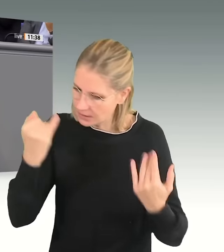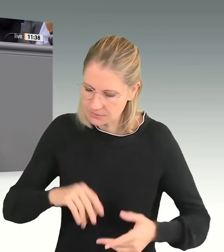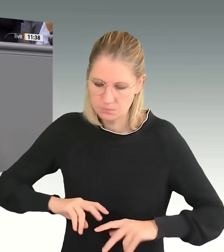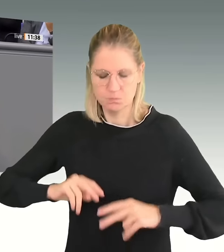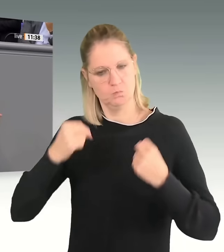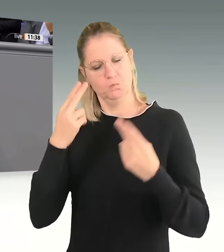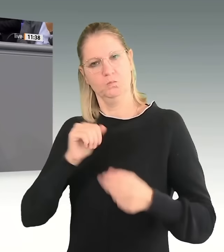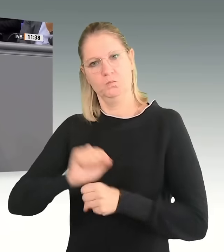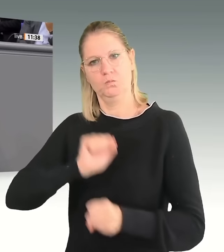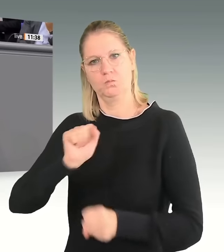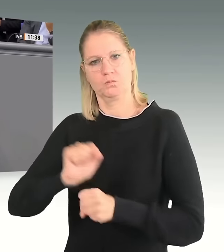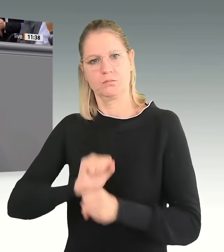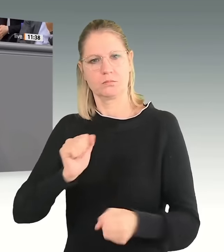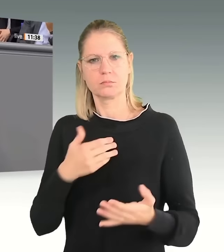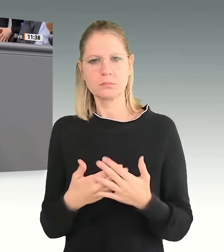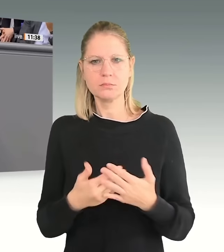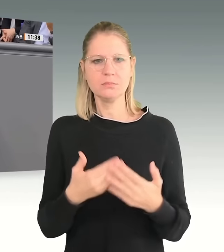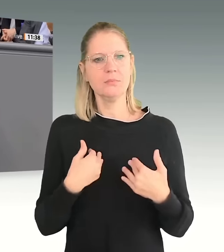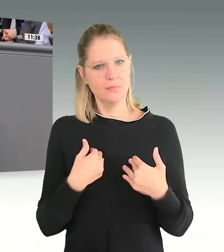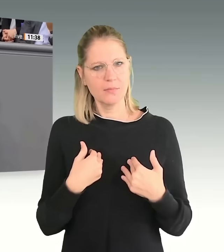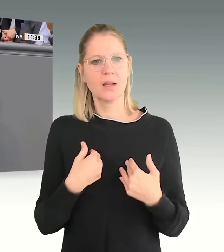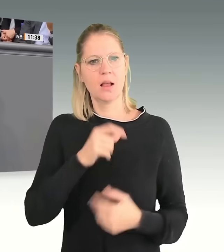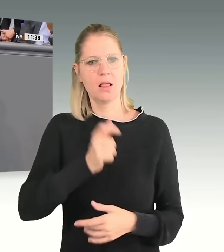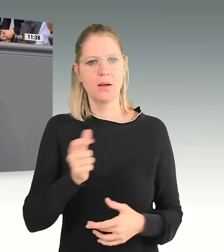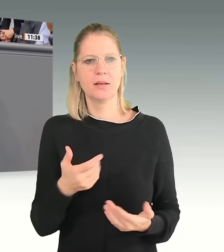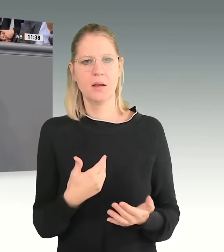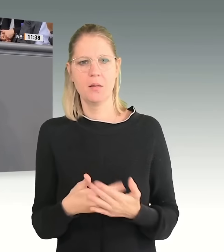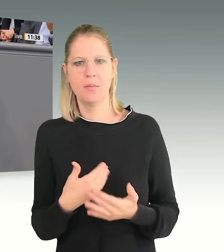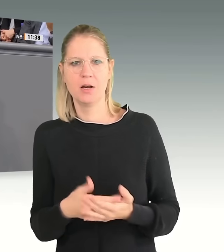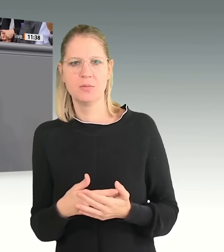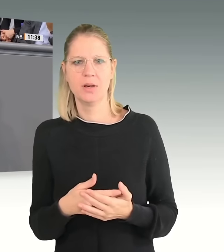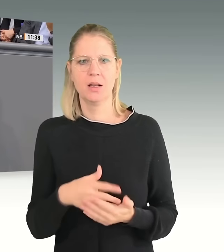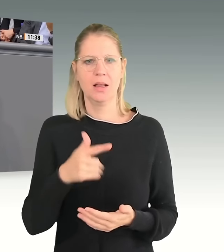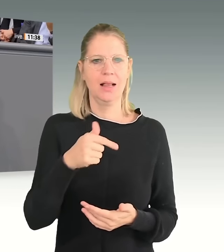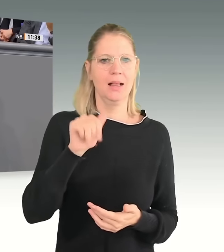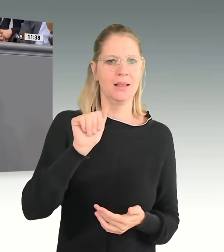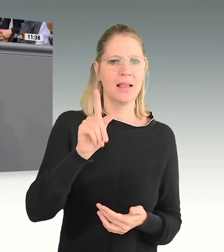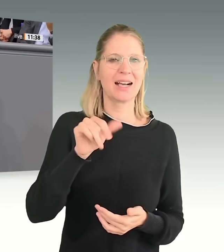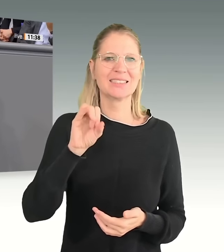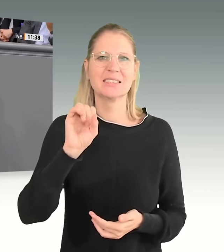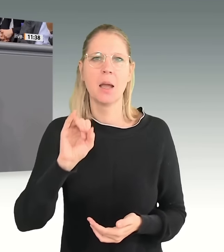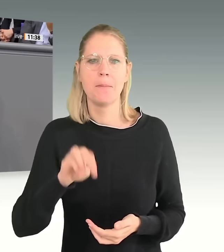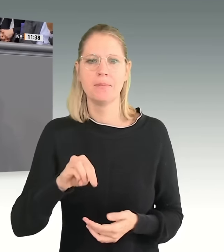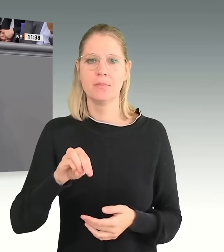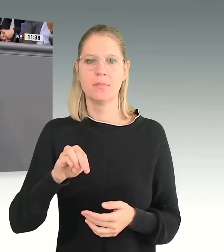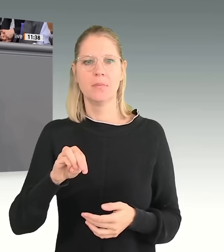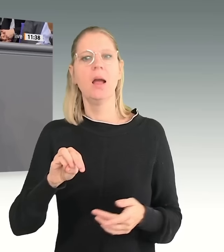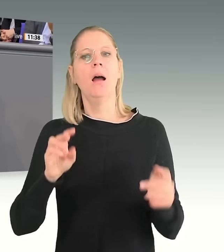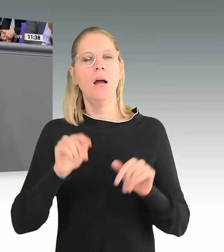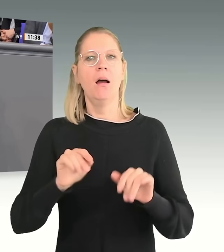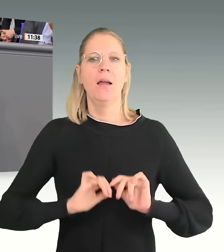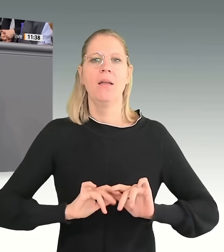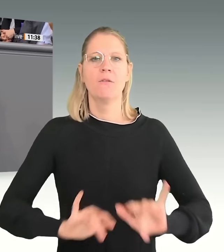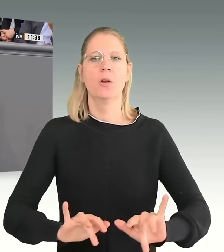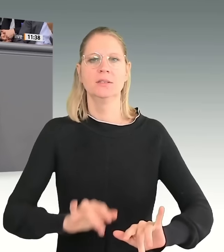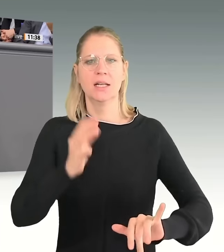Menschen wie Taksim, ein Influencer, der momentan sehr, sehr viel Arbeit dafür macht mit seinen Social-Media